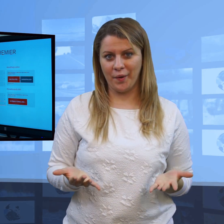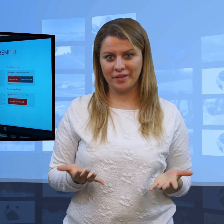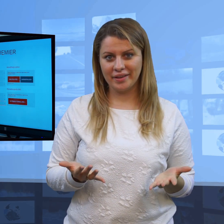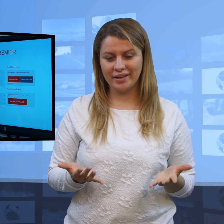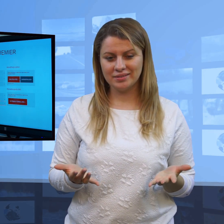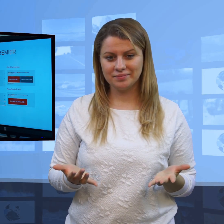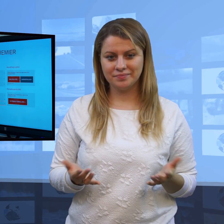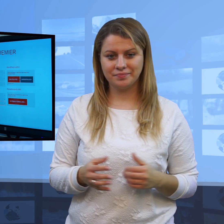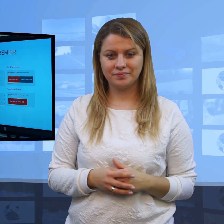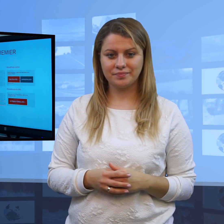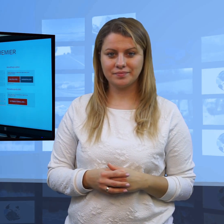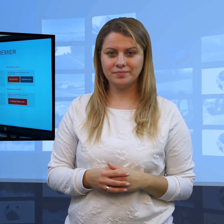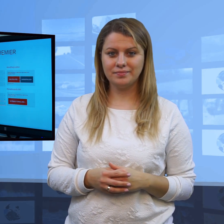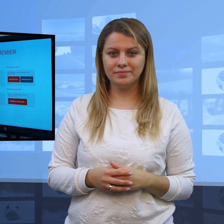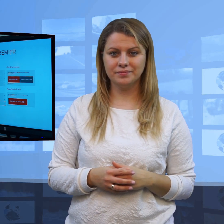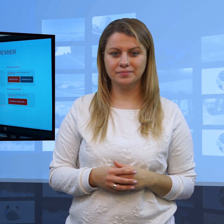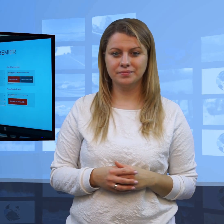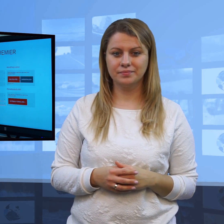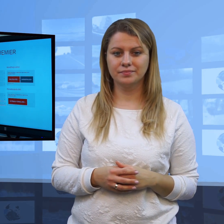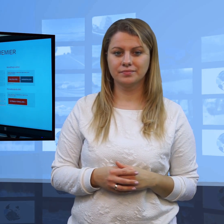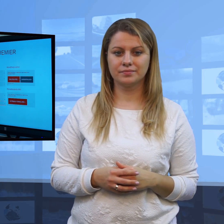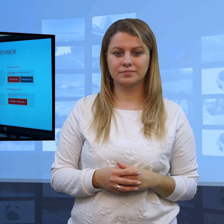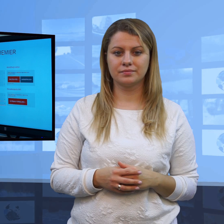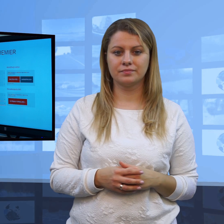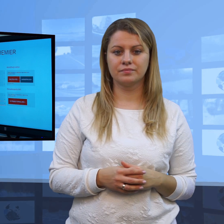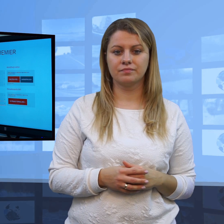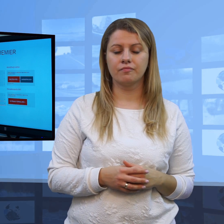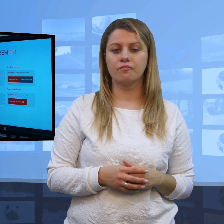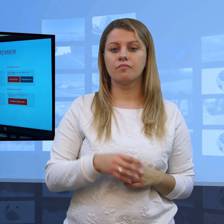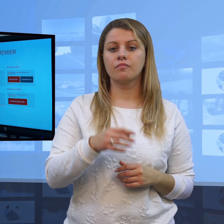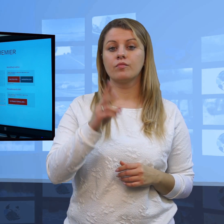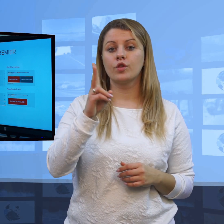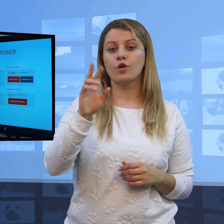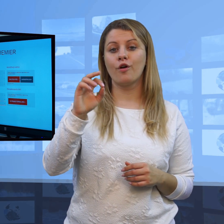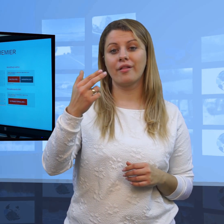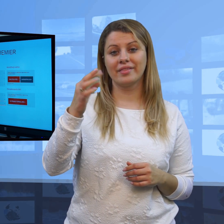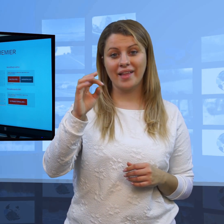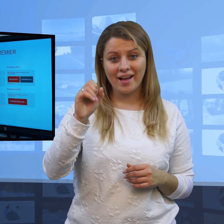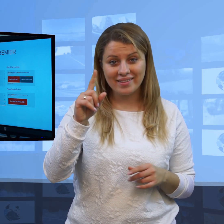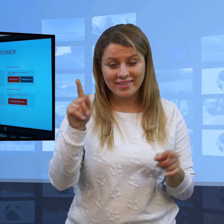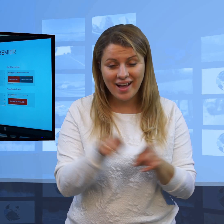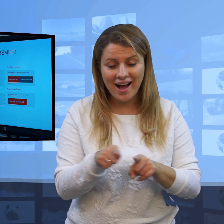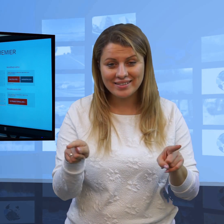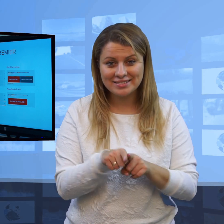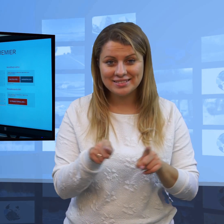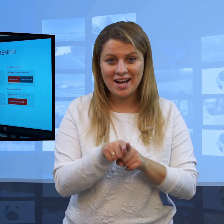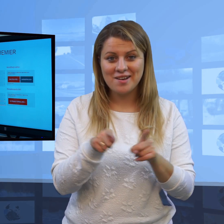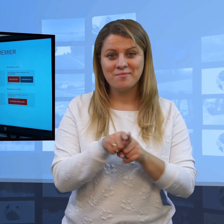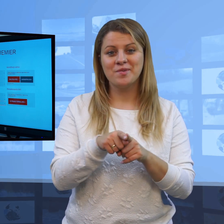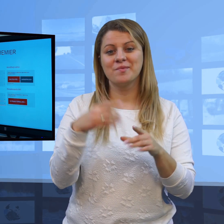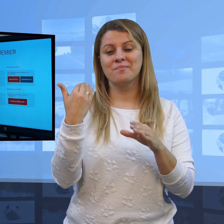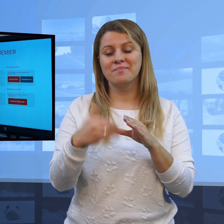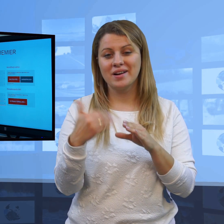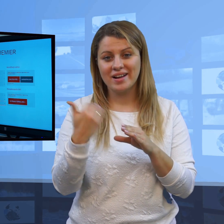całego rządu, to jest oczywiście kontakt dla dziennikarzy wraz z adresem mailowym